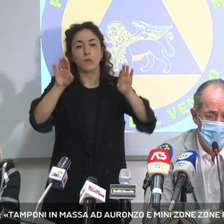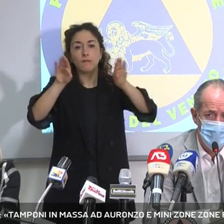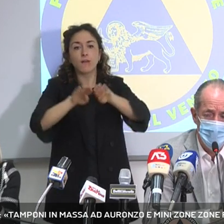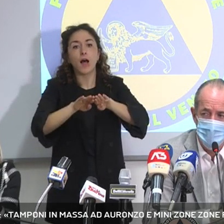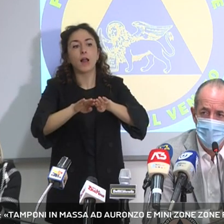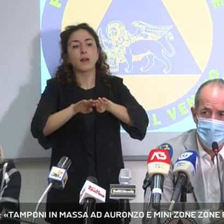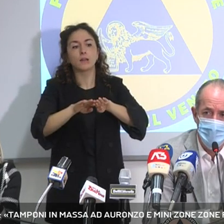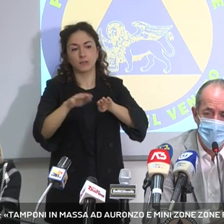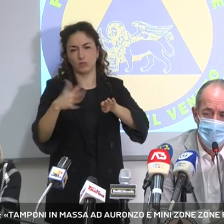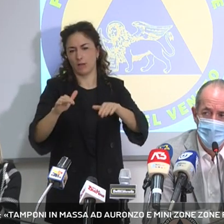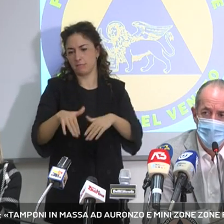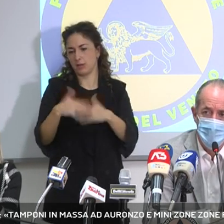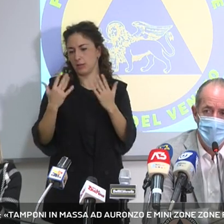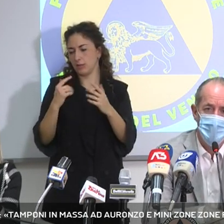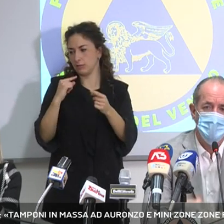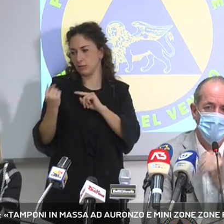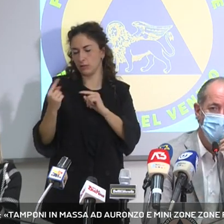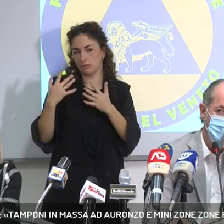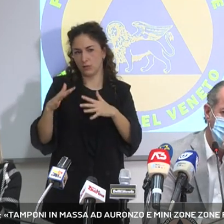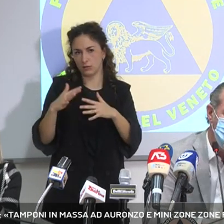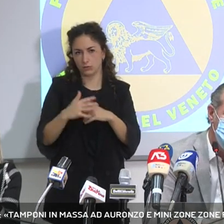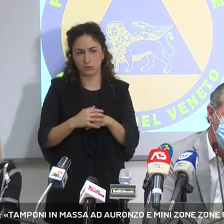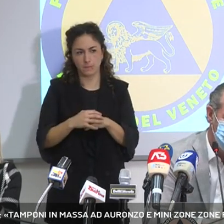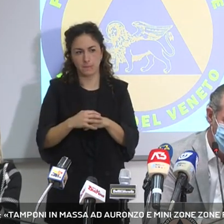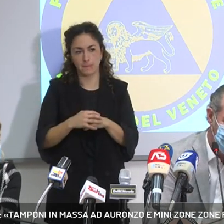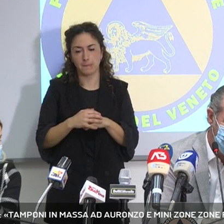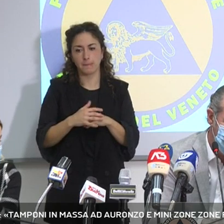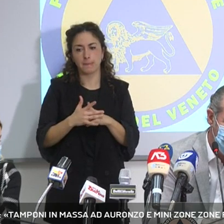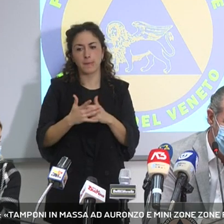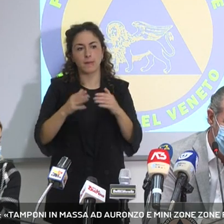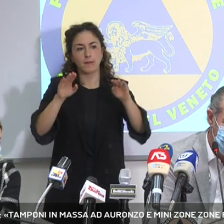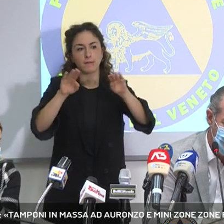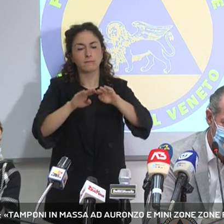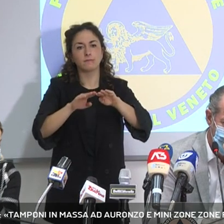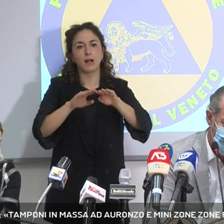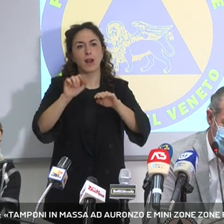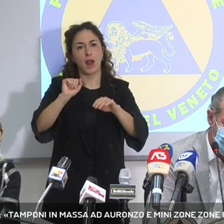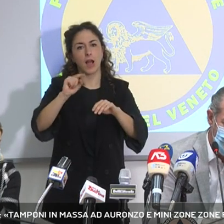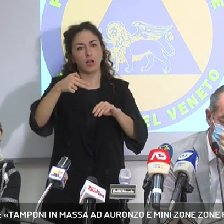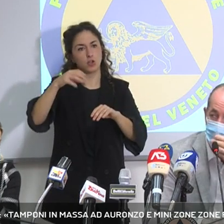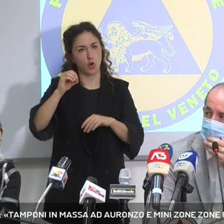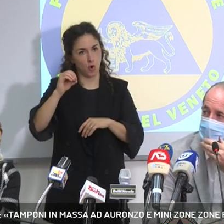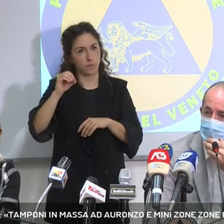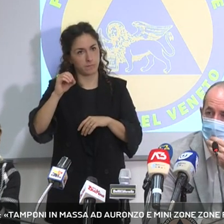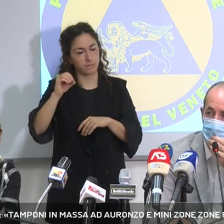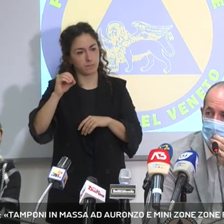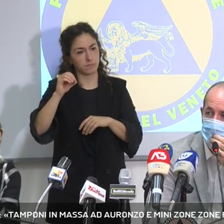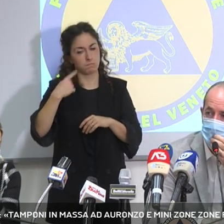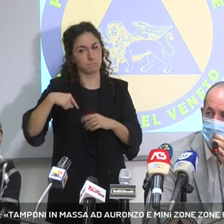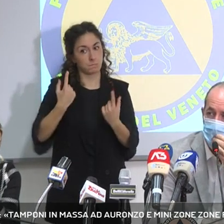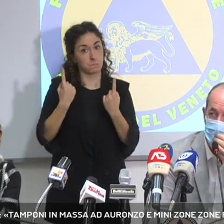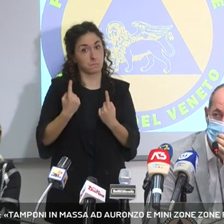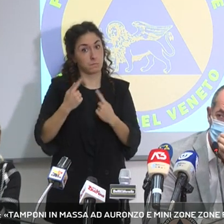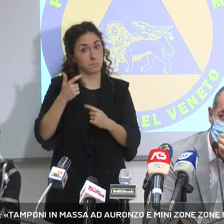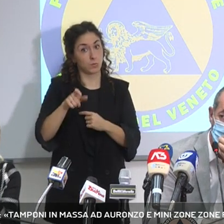della Valle dell'Agno e stiamo ancora attendendo perché